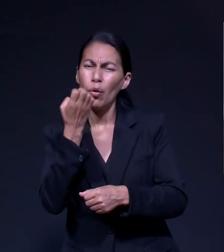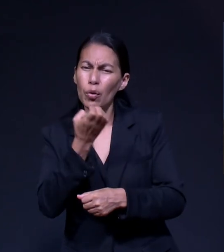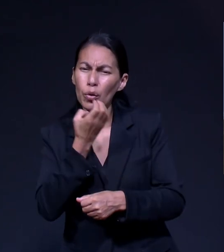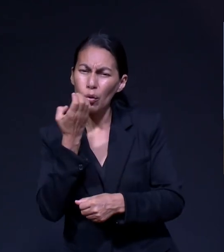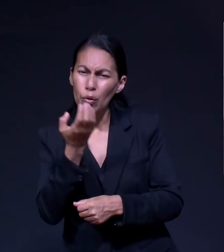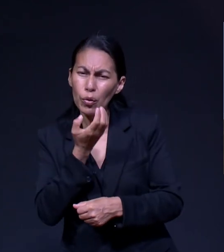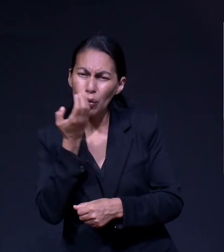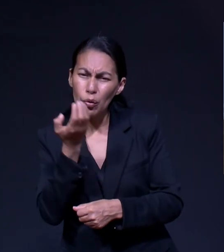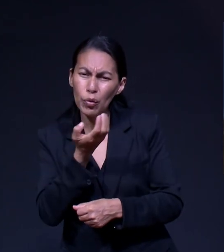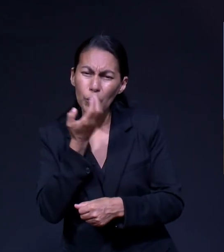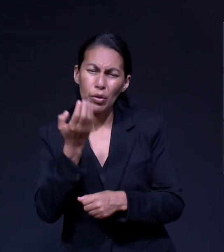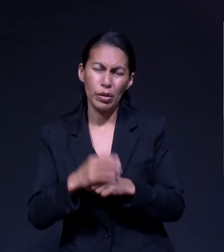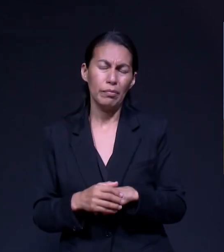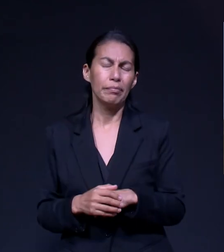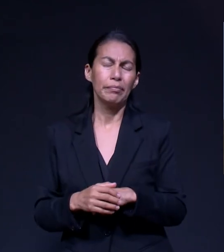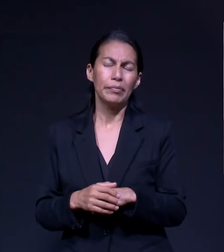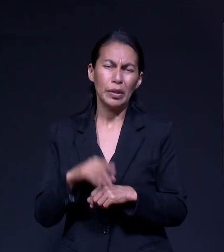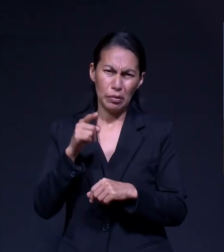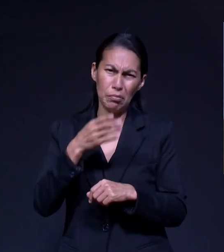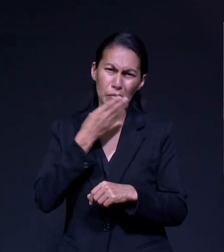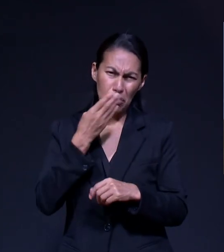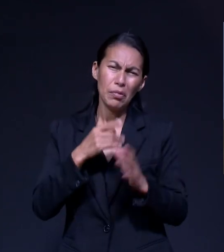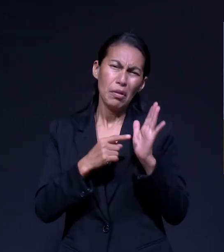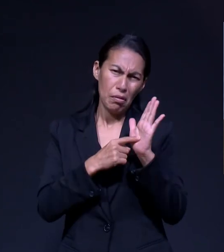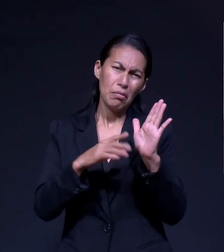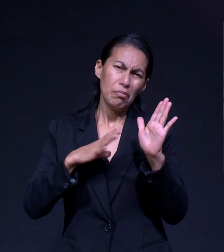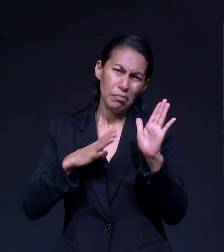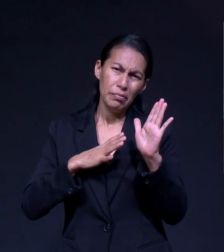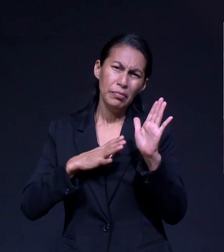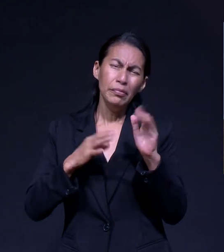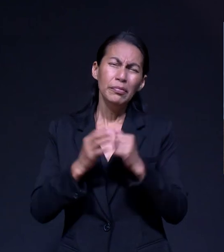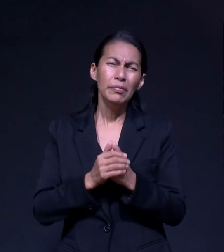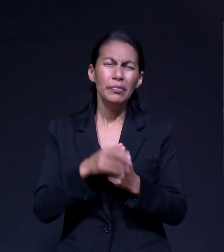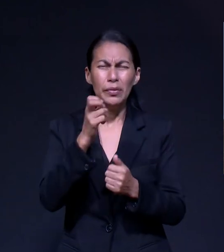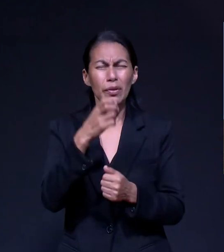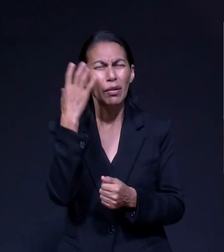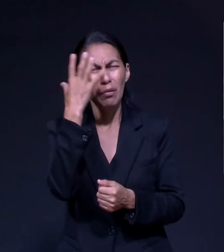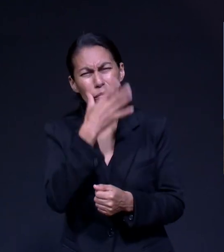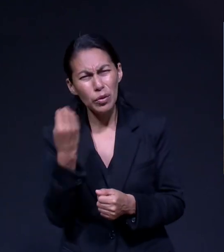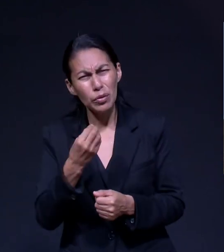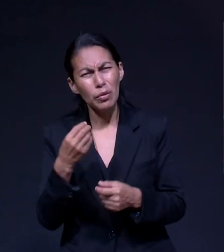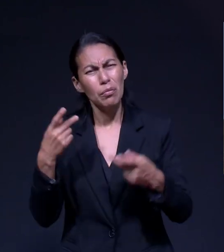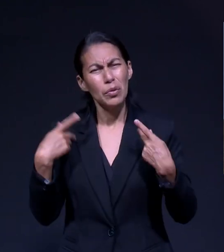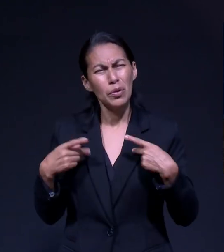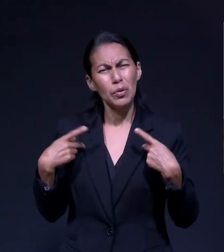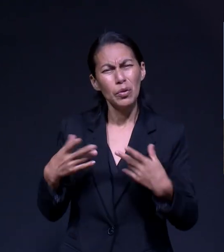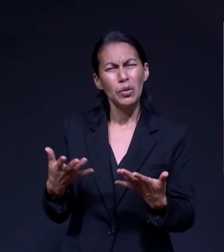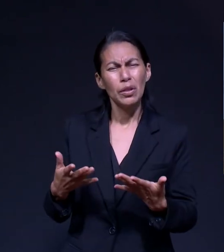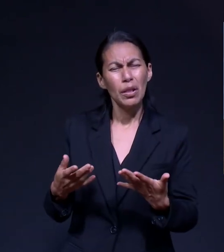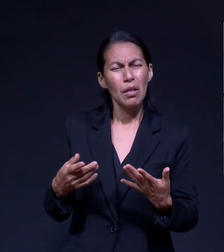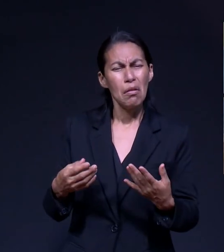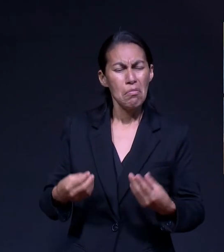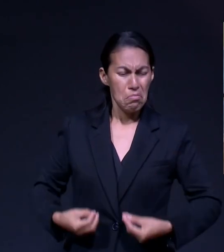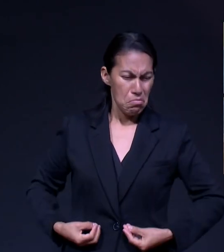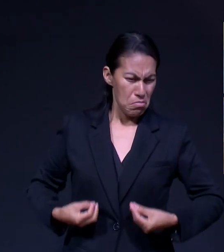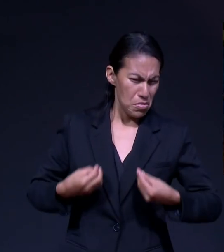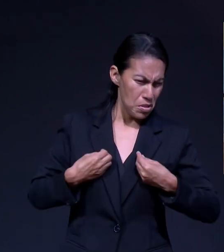Y También Que Se En La Biblia Es Fantástico Explorar La Historia De Personas Como Moisés